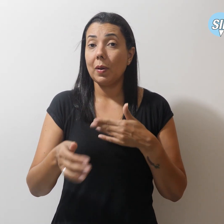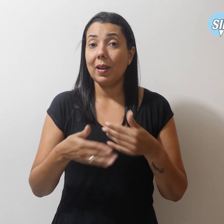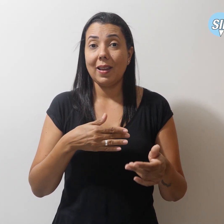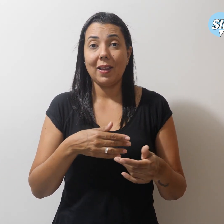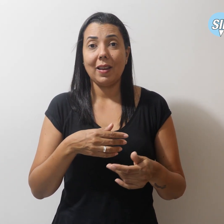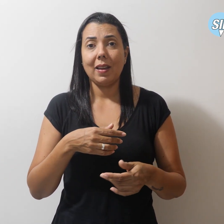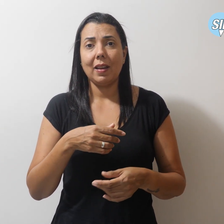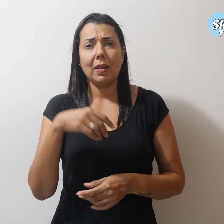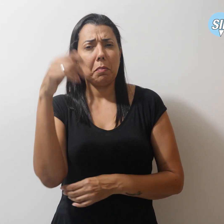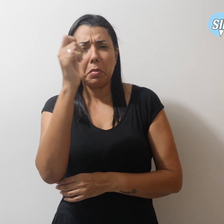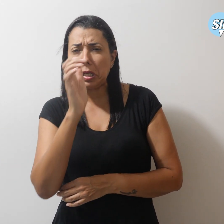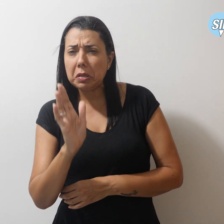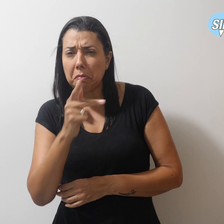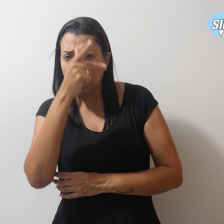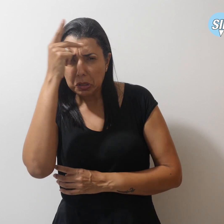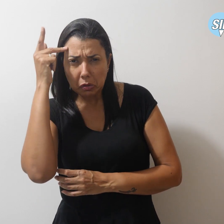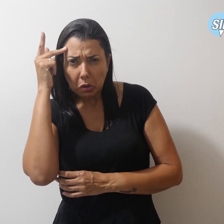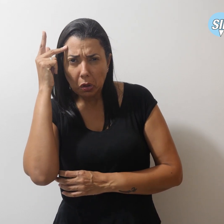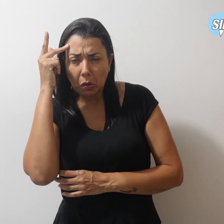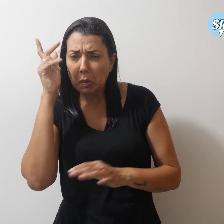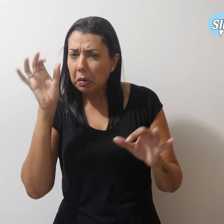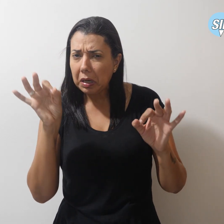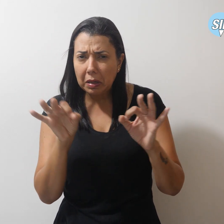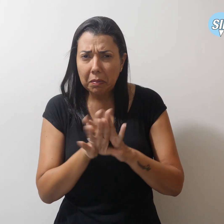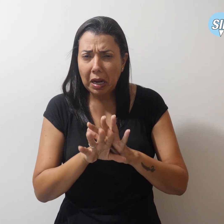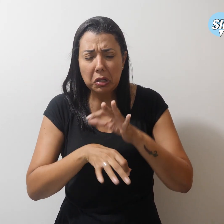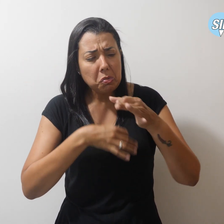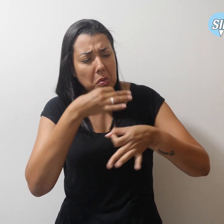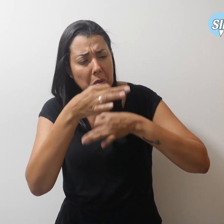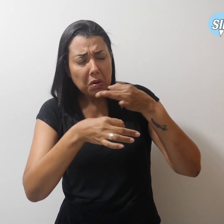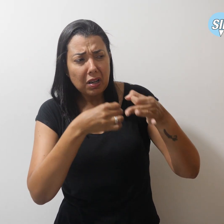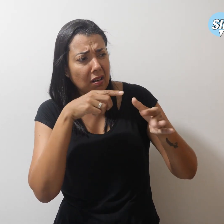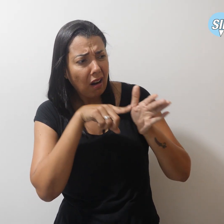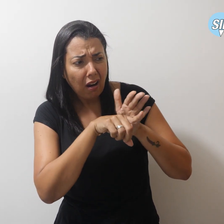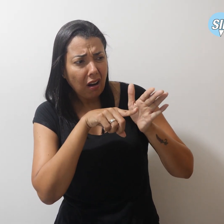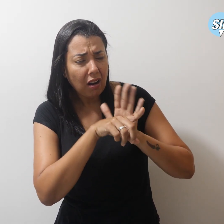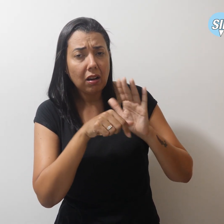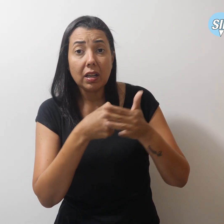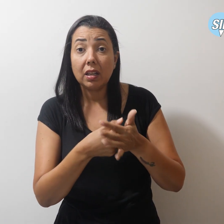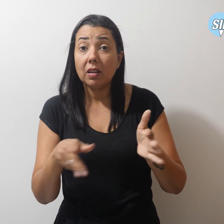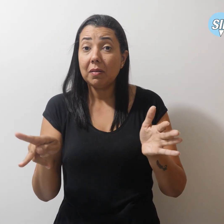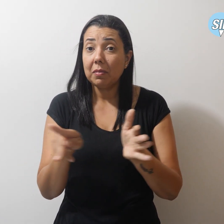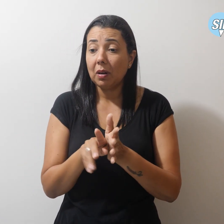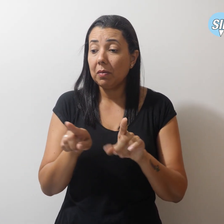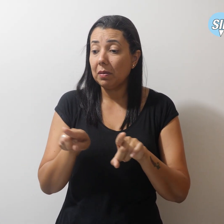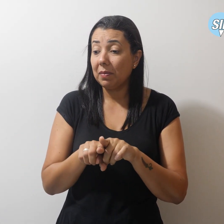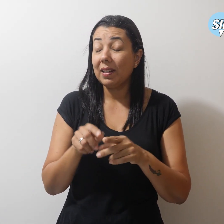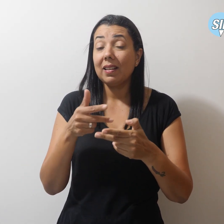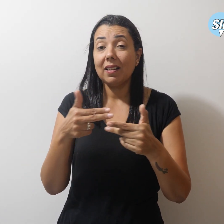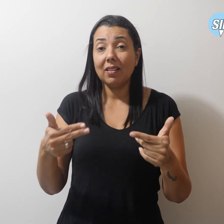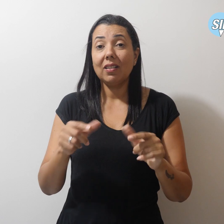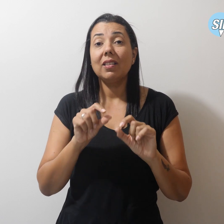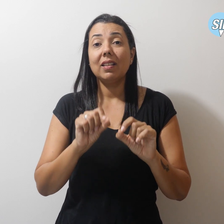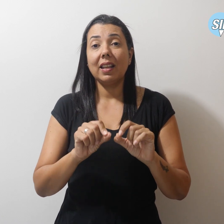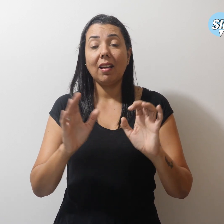questionasse a destruição da nação e a apropriação indevida das riquezas